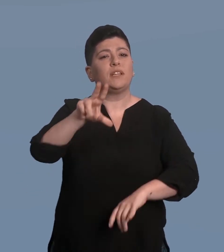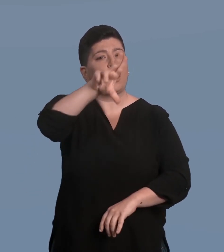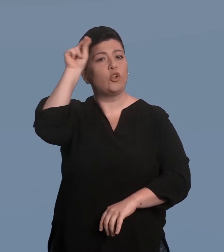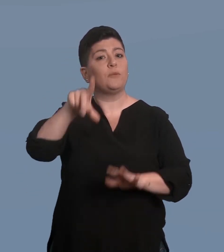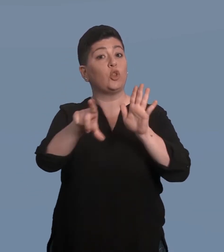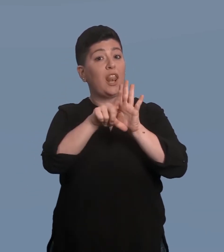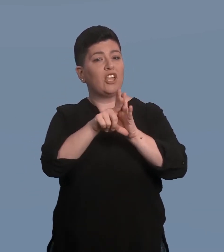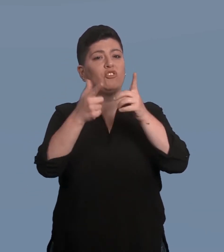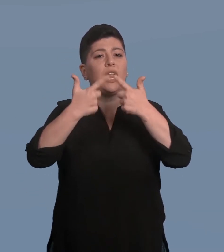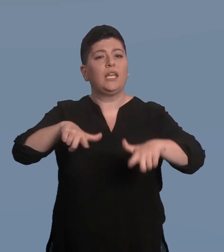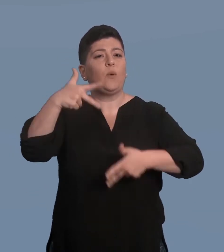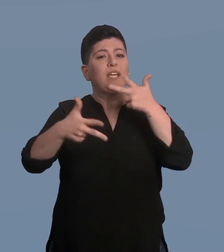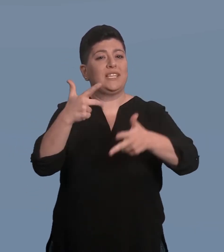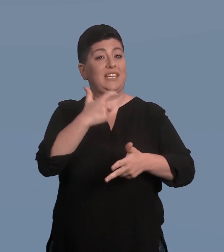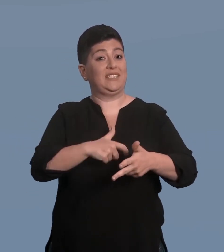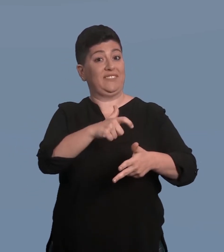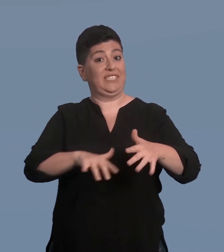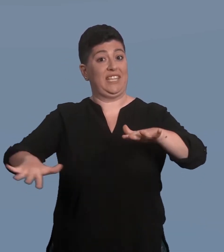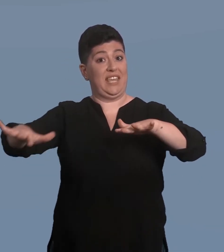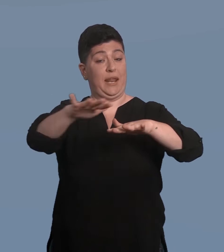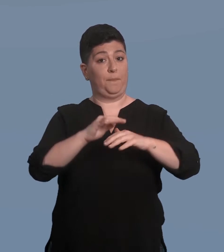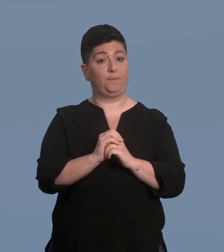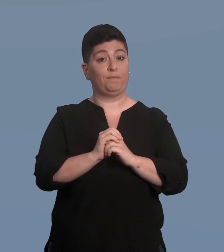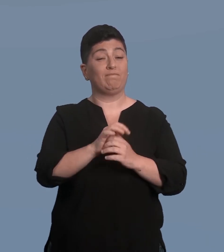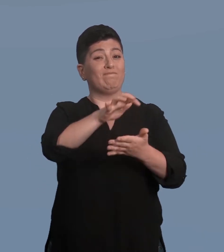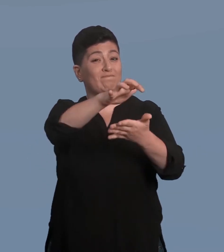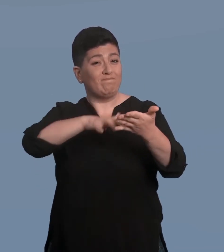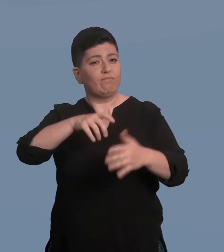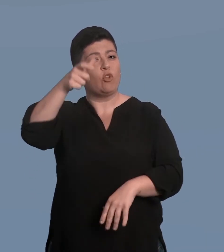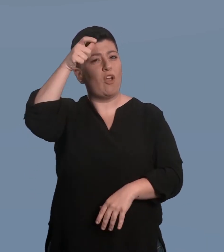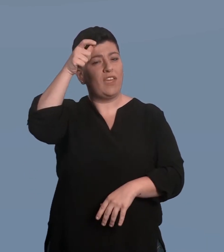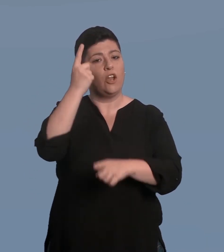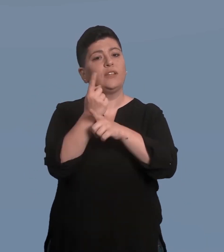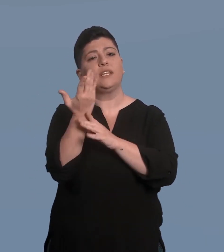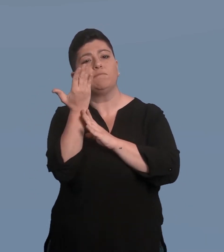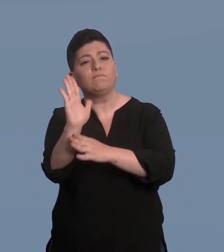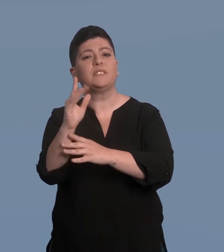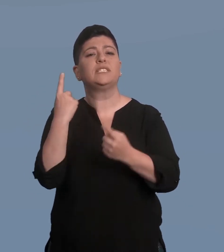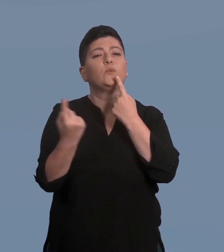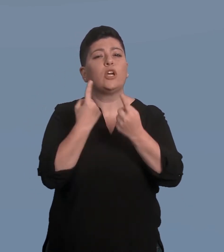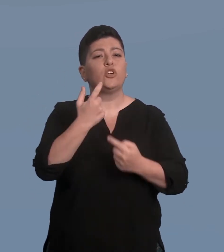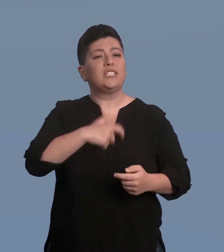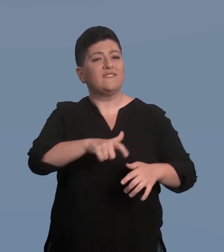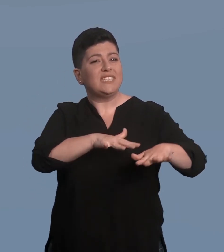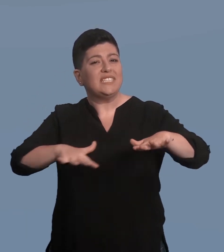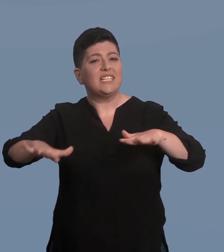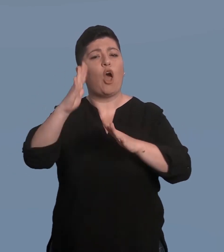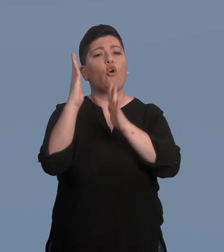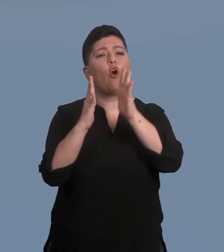riconoscimento legale delle lingue dei segni svizzere. Nel rapporto il Governo doveva anche illustrare la situazione della Svizzera nel confronto